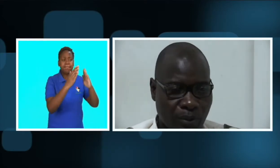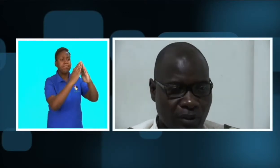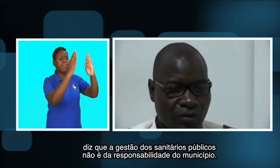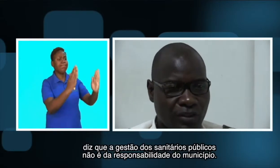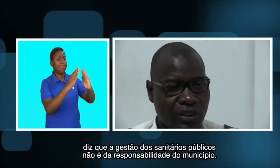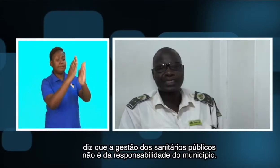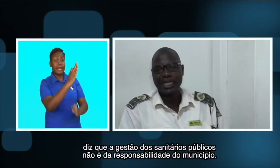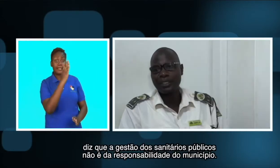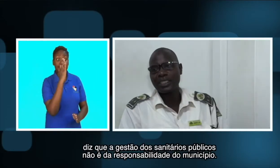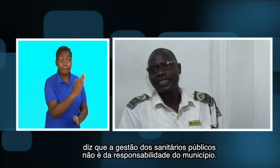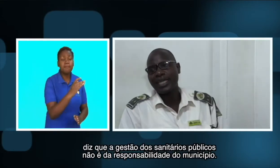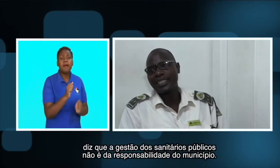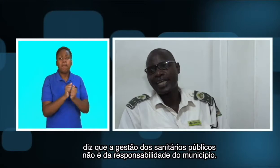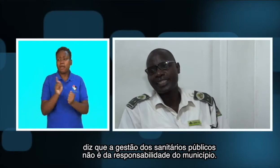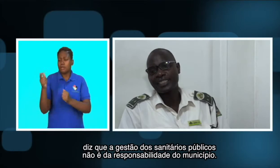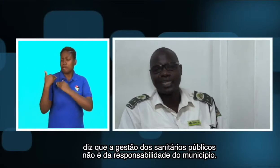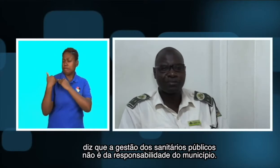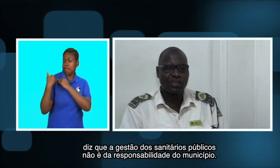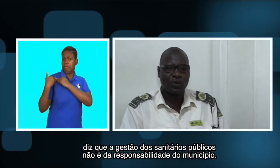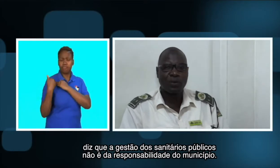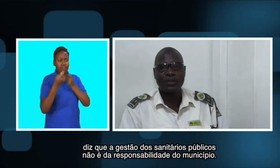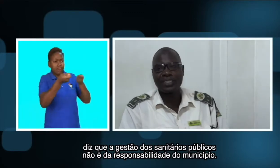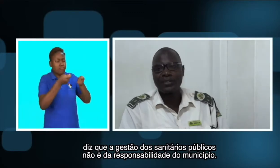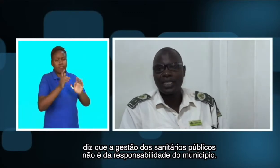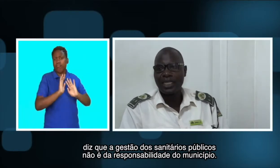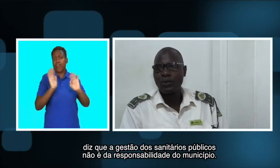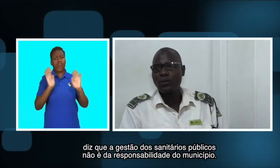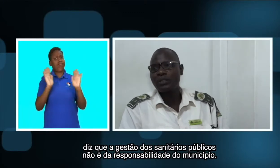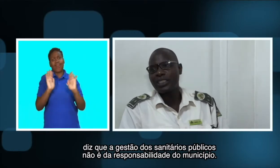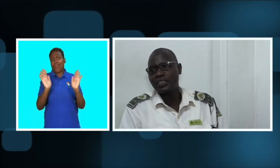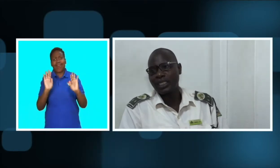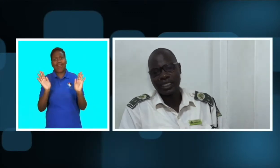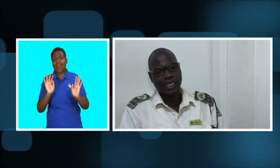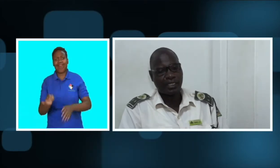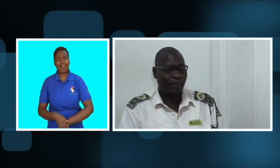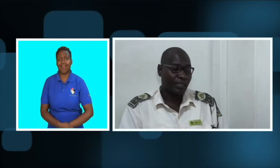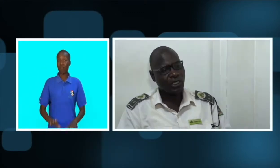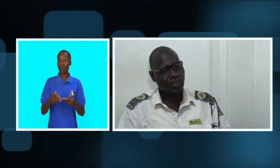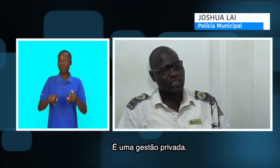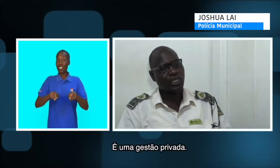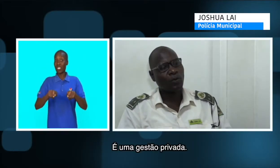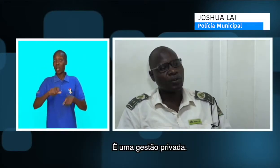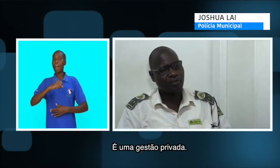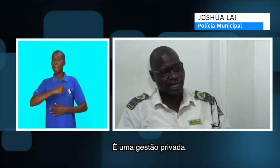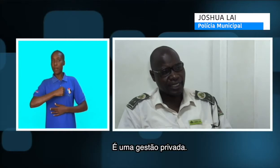diz que a gestão dos sanitários públicos não é da responsabilidade do município. É uma gestão privada.